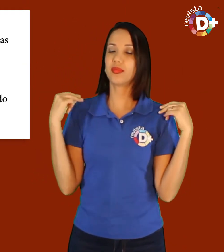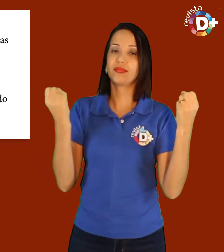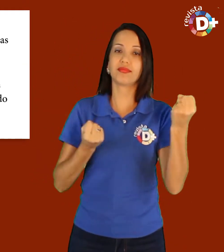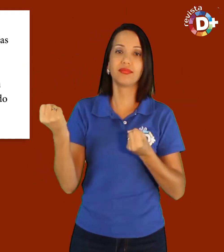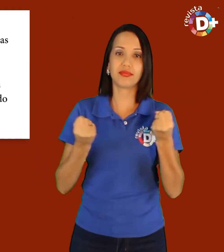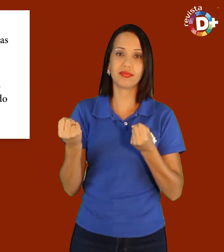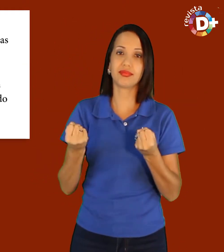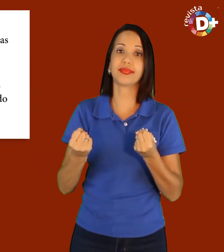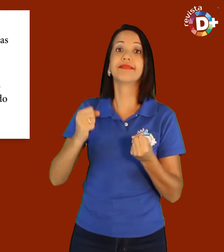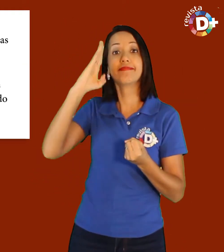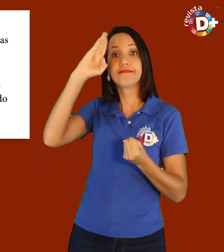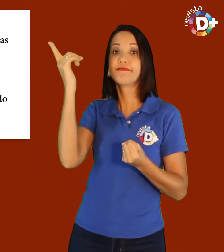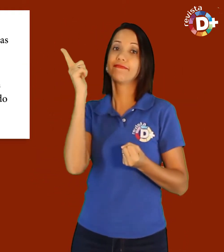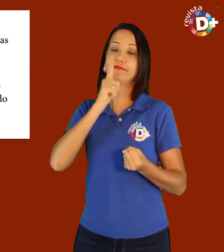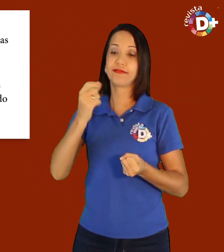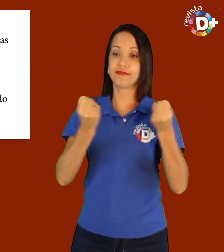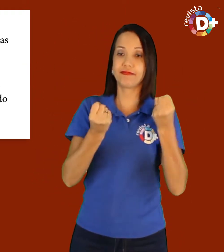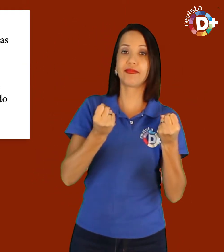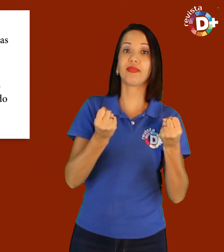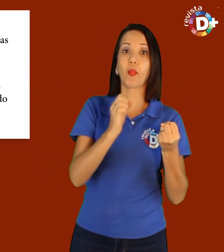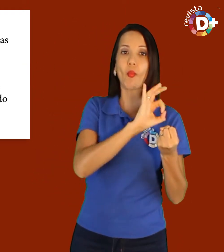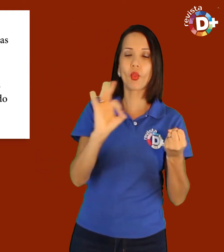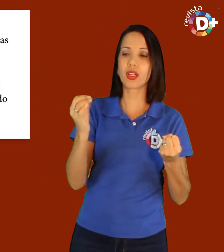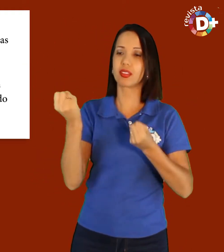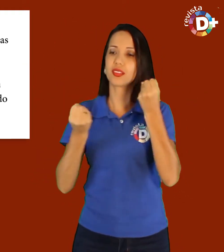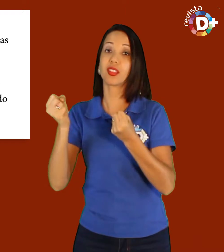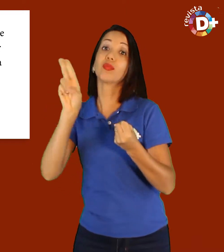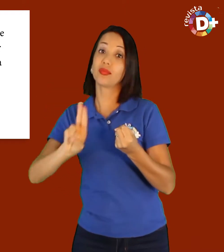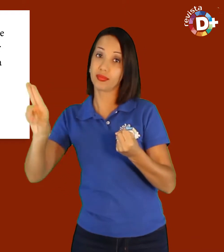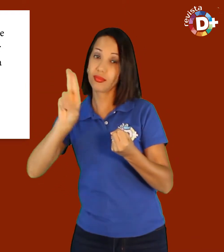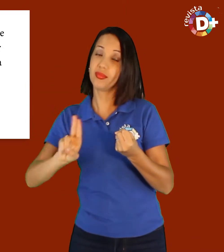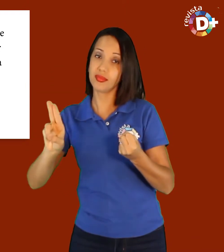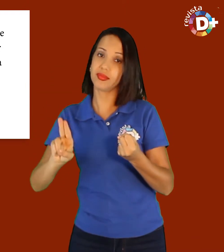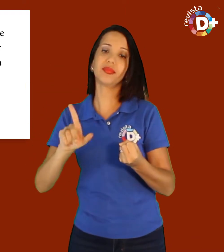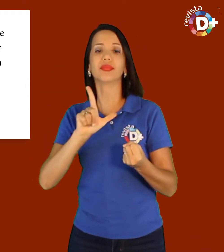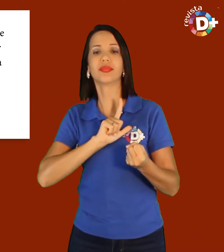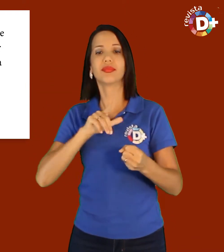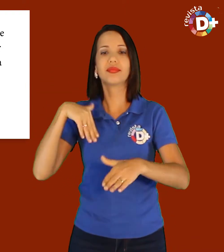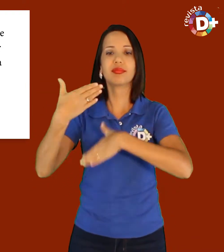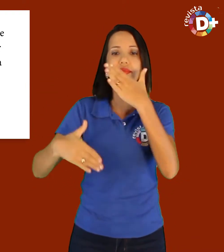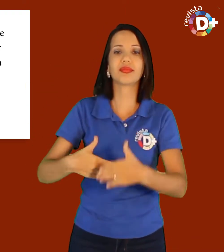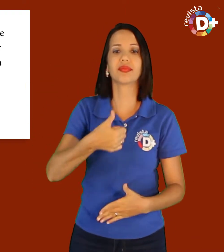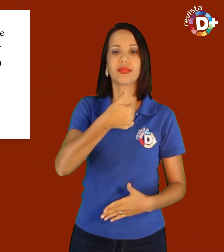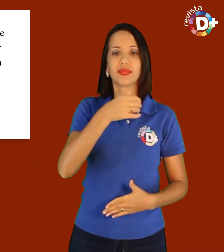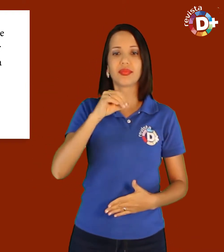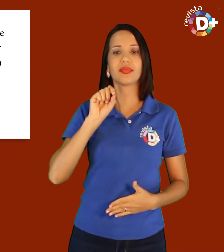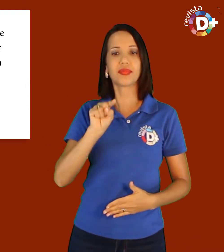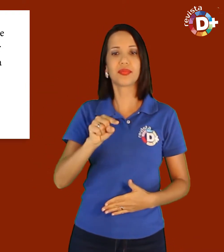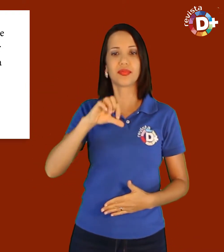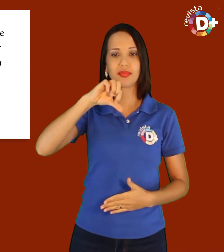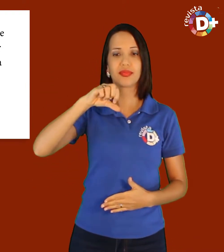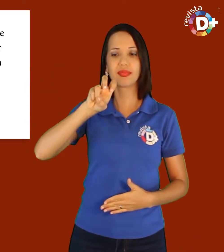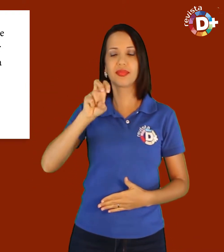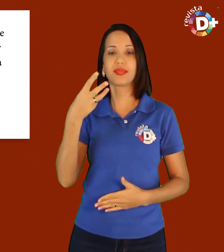valendo, inclusive, para os carros usados. A Lei 10.953, de 2001,